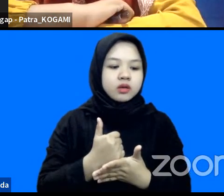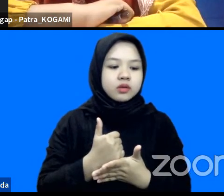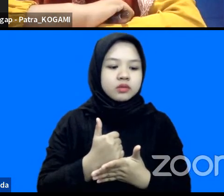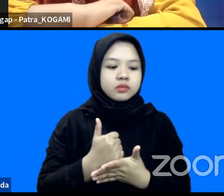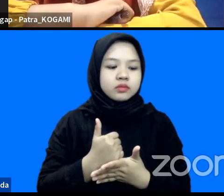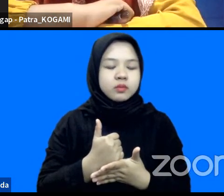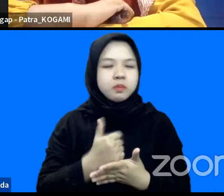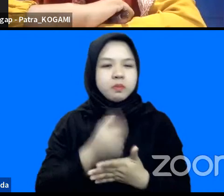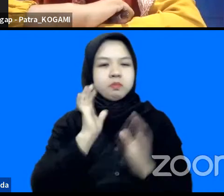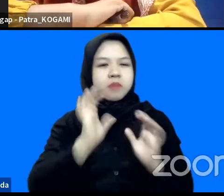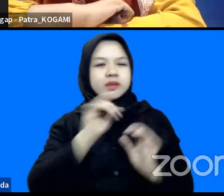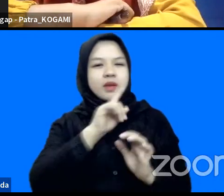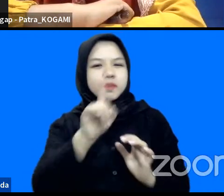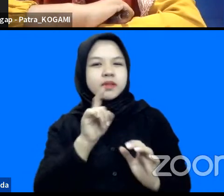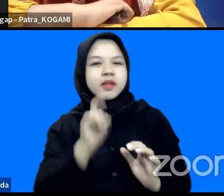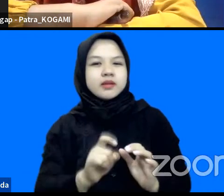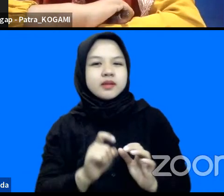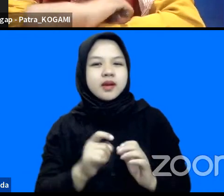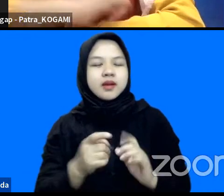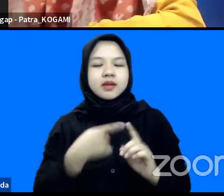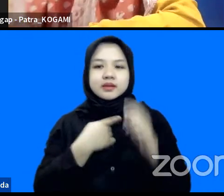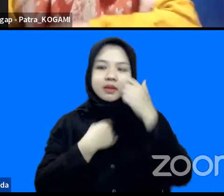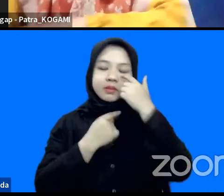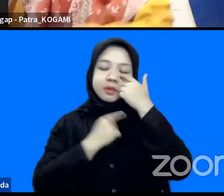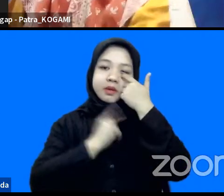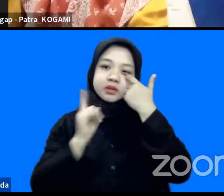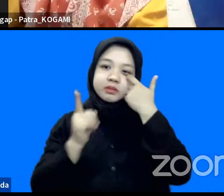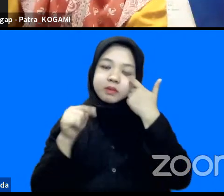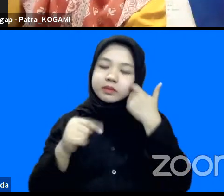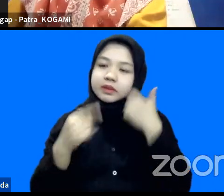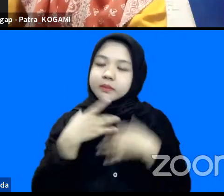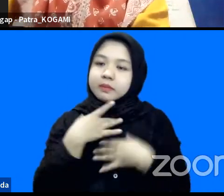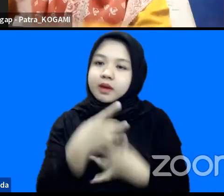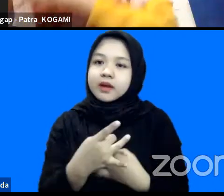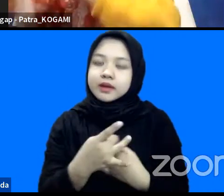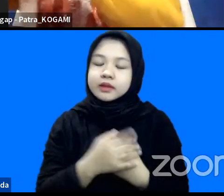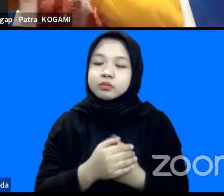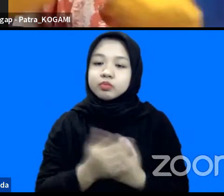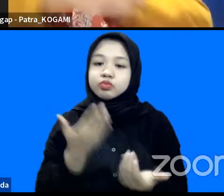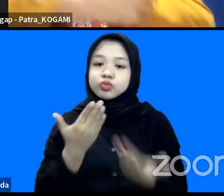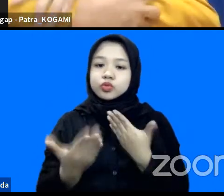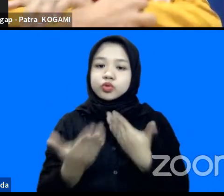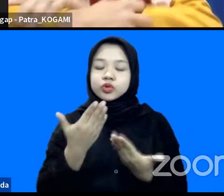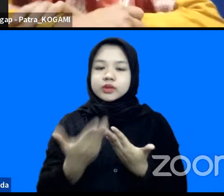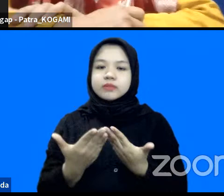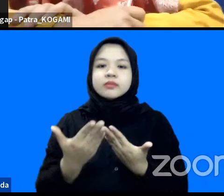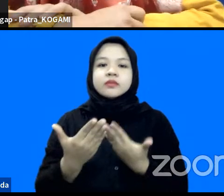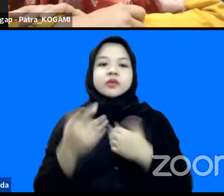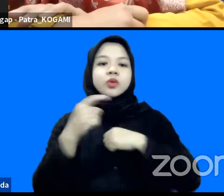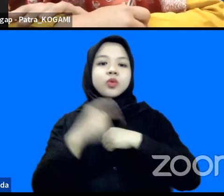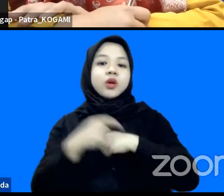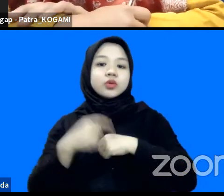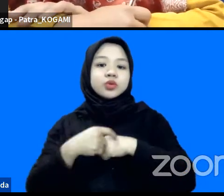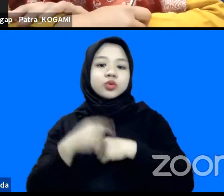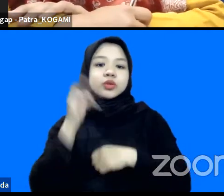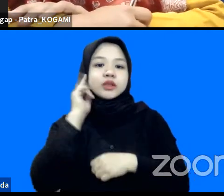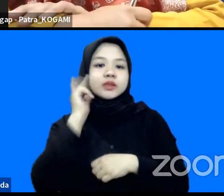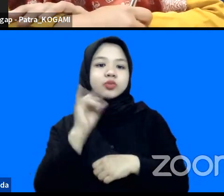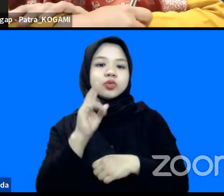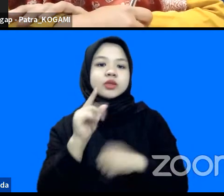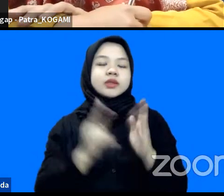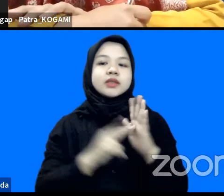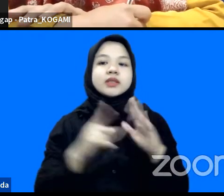pertanyaan-pertanyaan sebetulnya dari pribadi saya karena memang ini cukup menarik mungkin waktu kepada Ibu Irina untuk